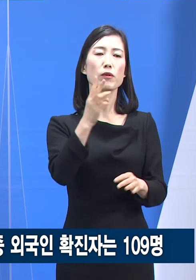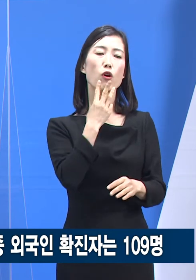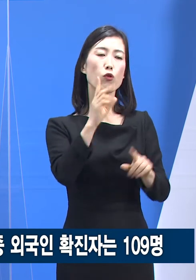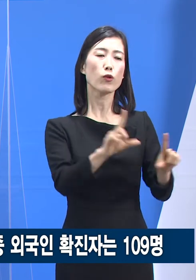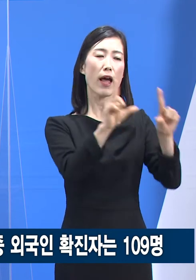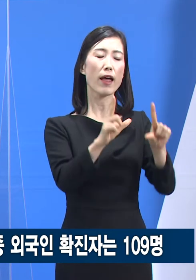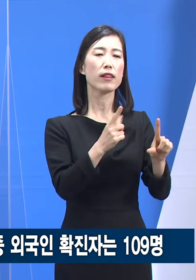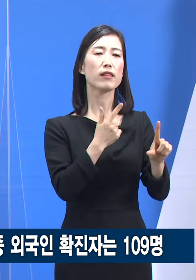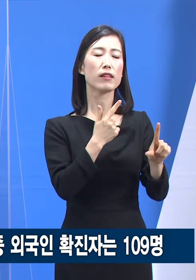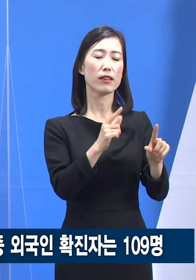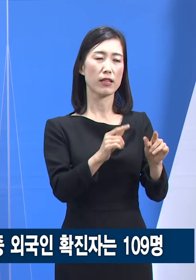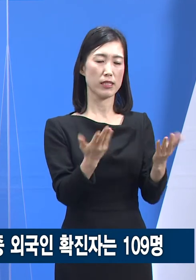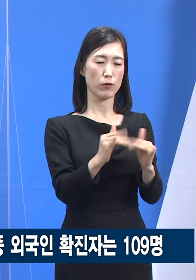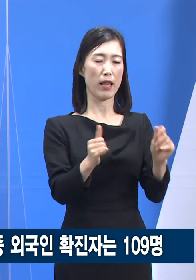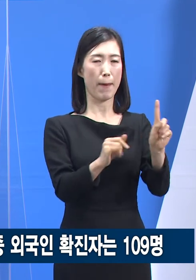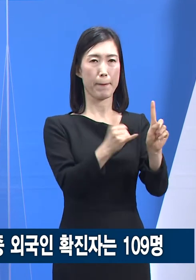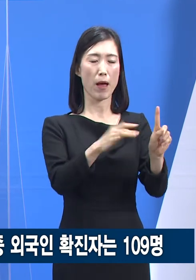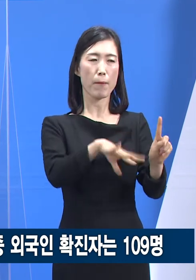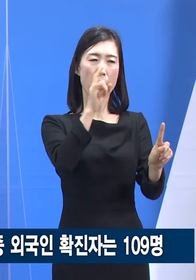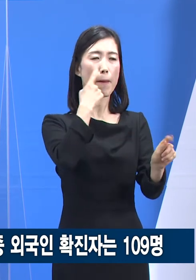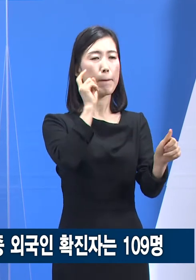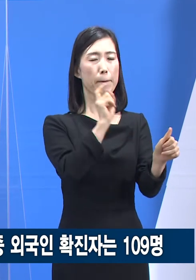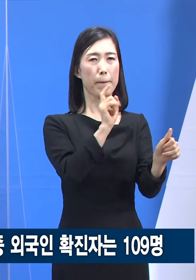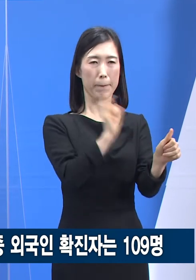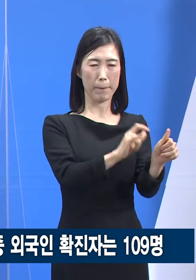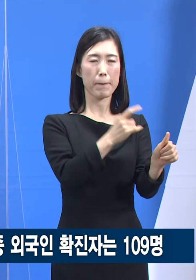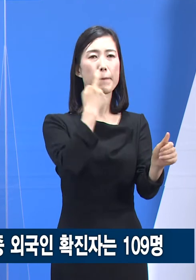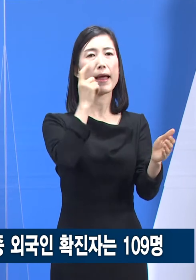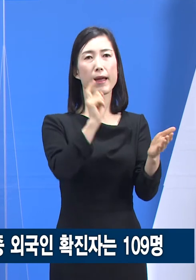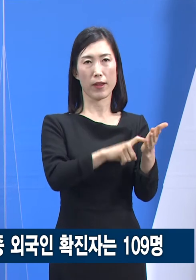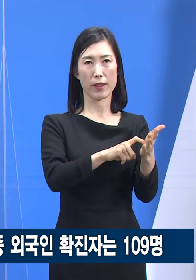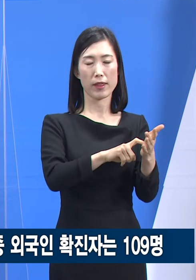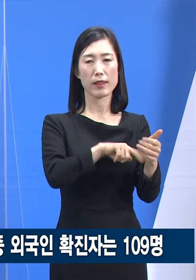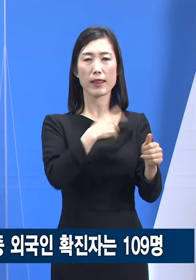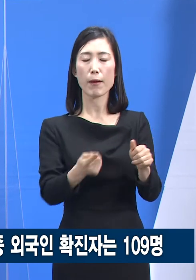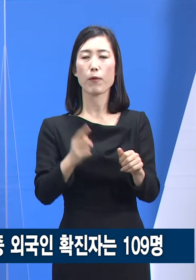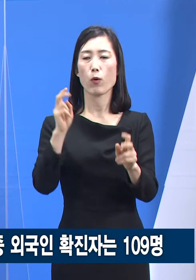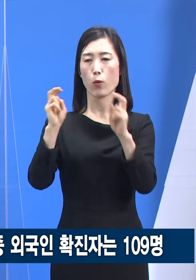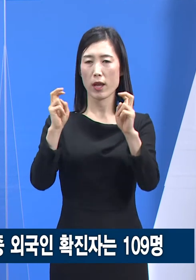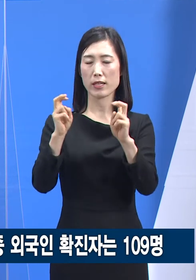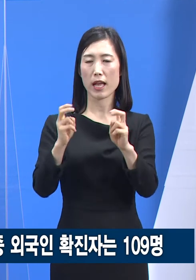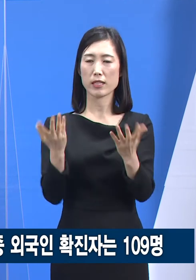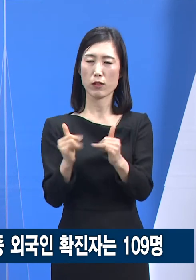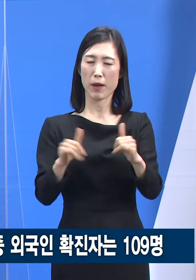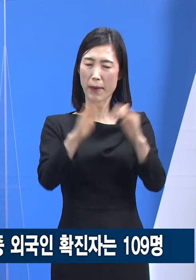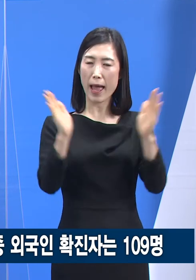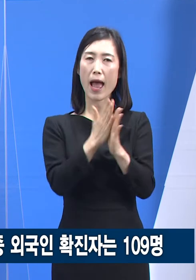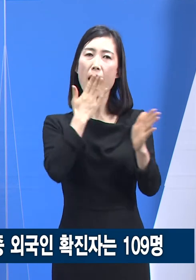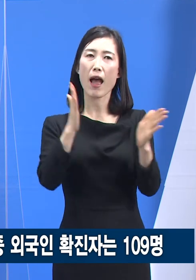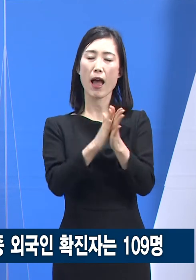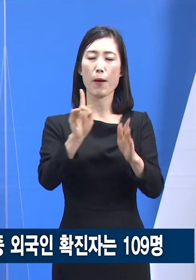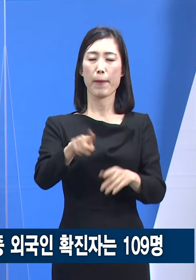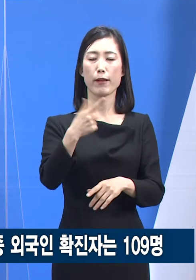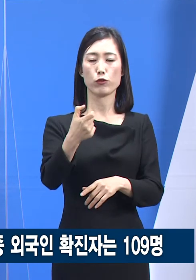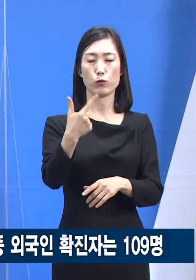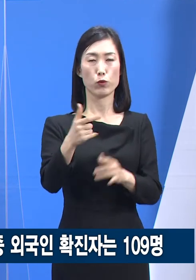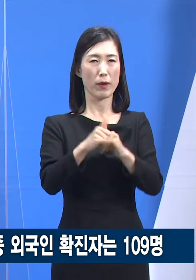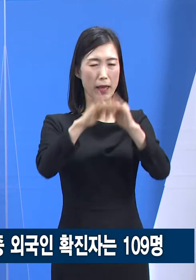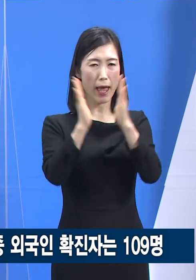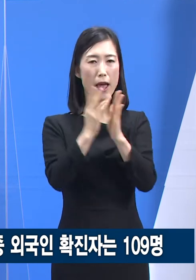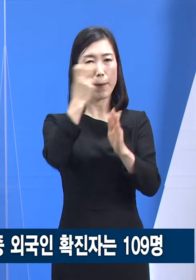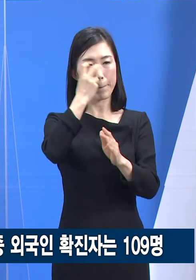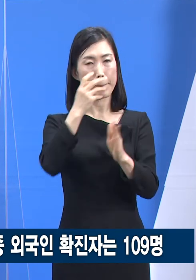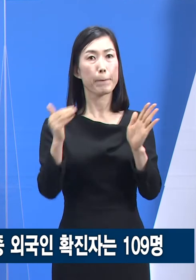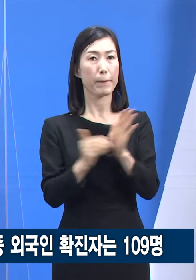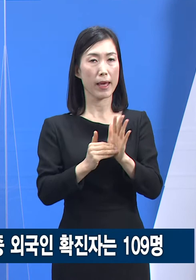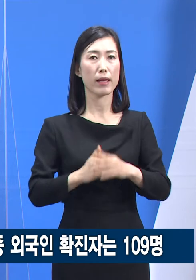직원 1명이 먼저 확진 판정을 받아서 회사의 직원 169명에 대해 전수검사가 실시되었습니다.